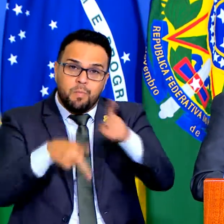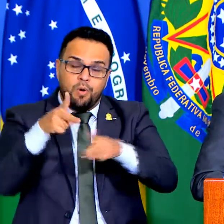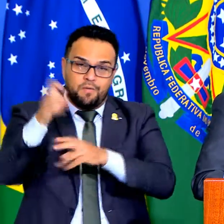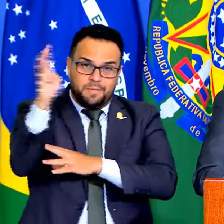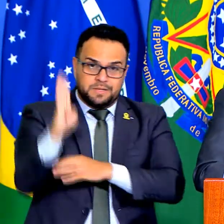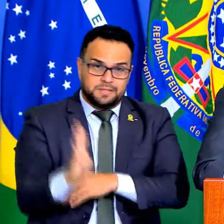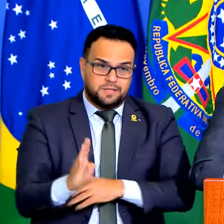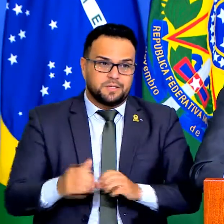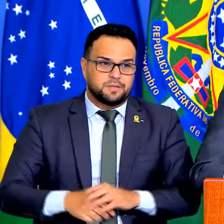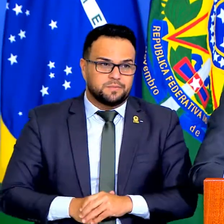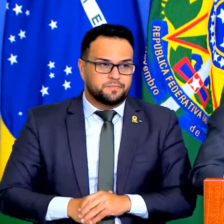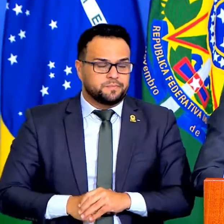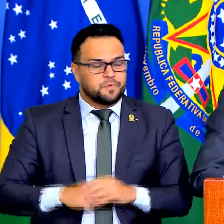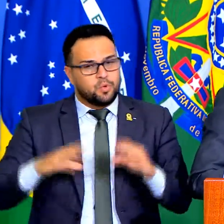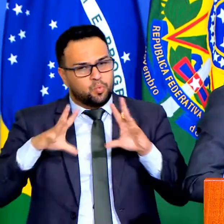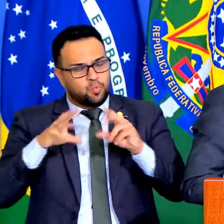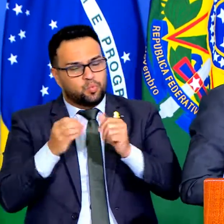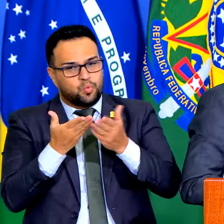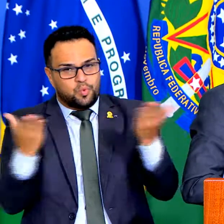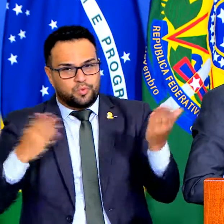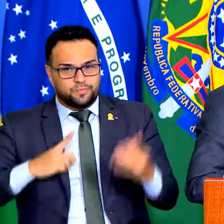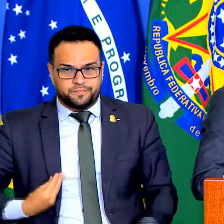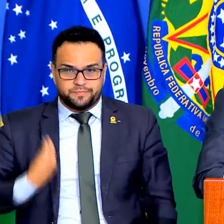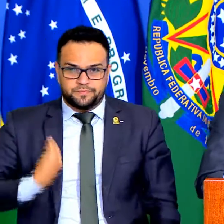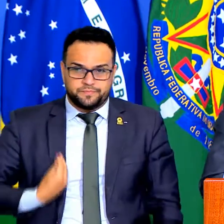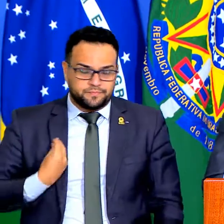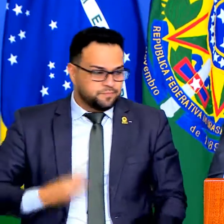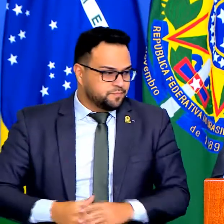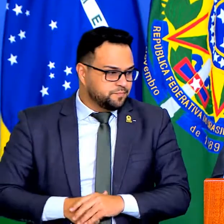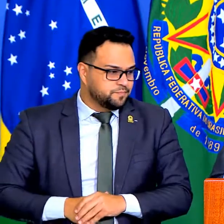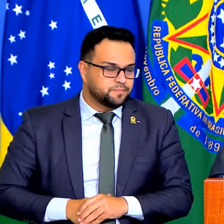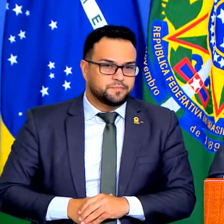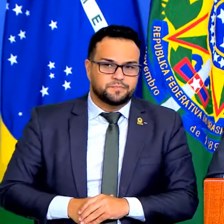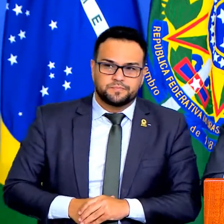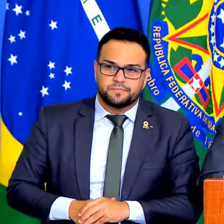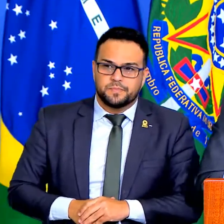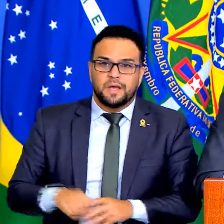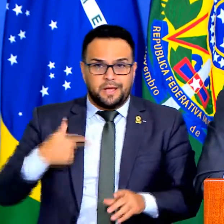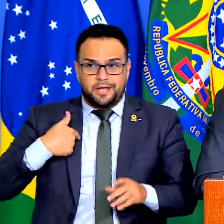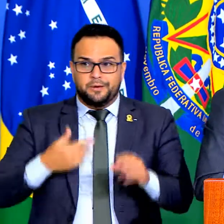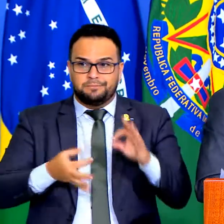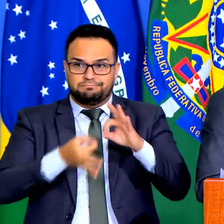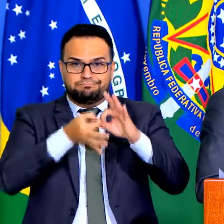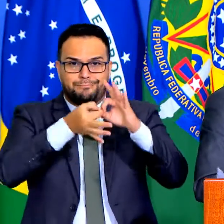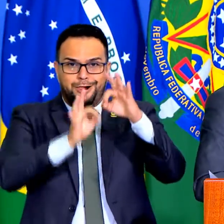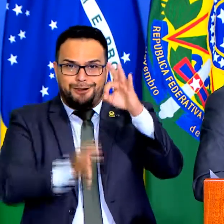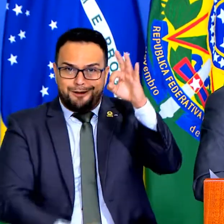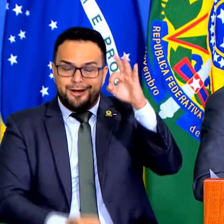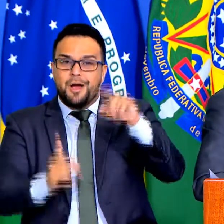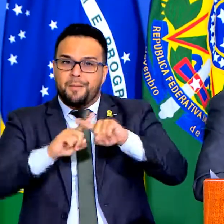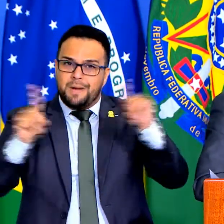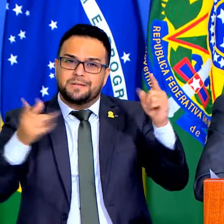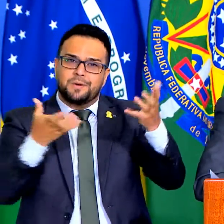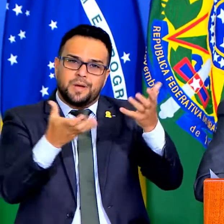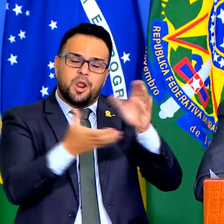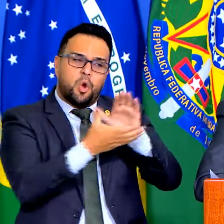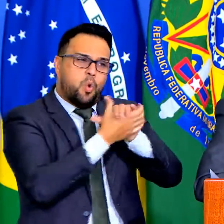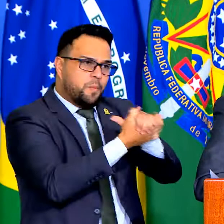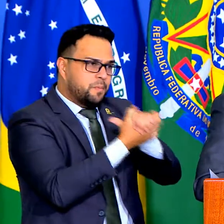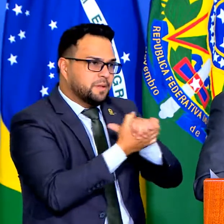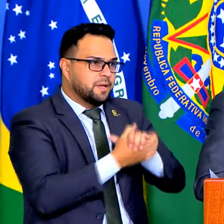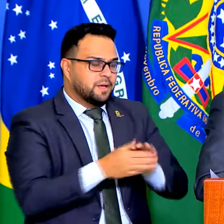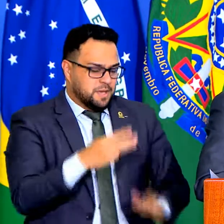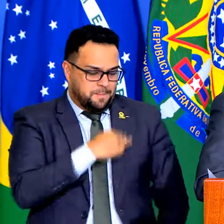meus senhores e minhas senhoras, não queria falar e estou falando até demais, cumprimentar aqui o